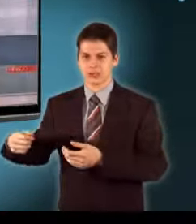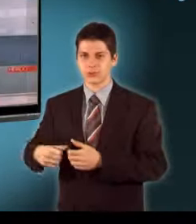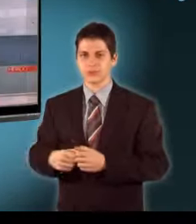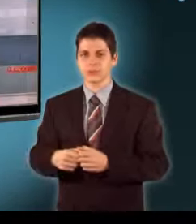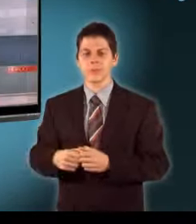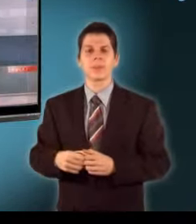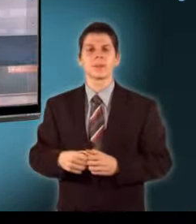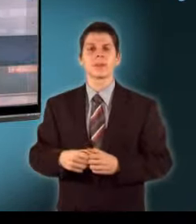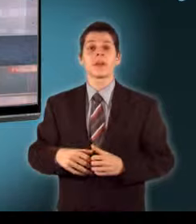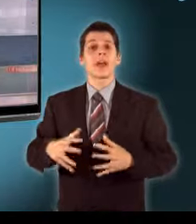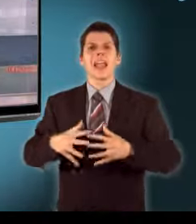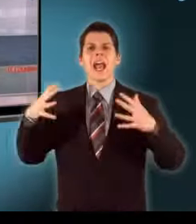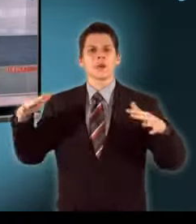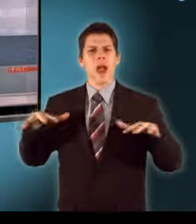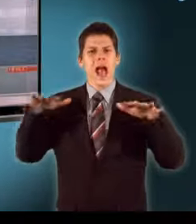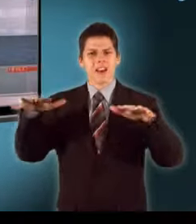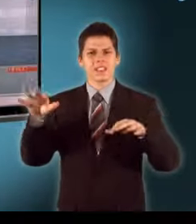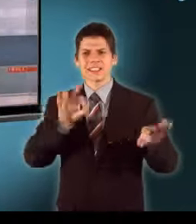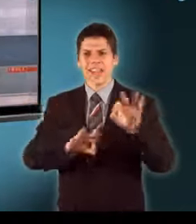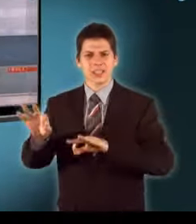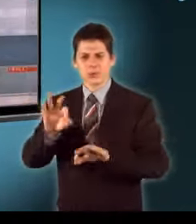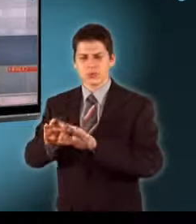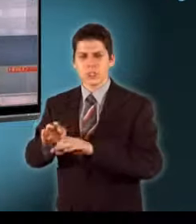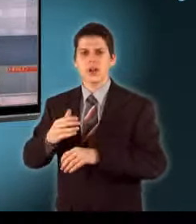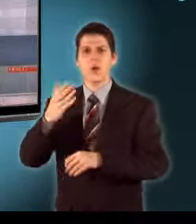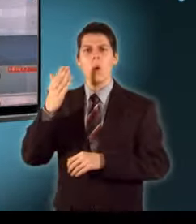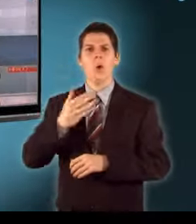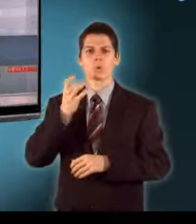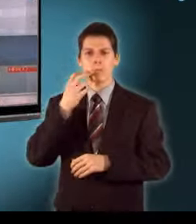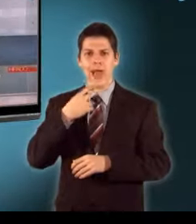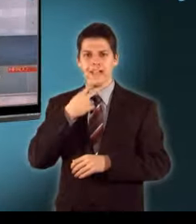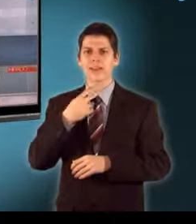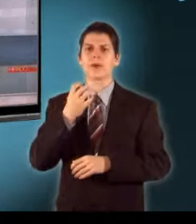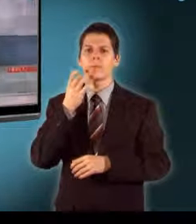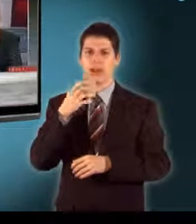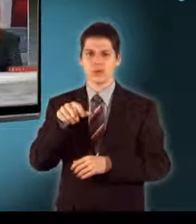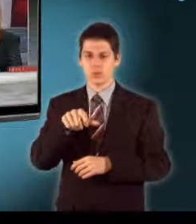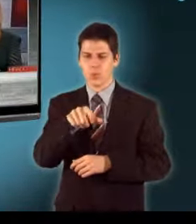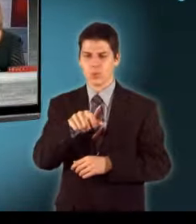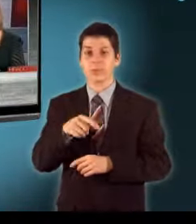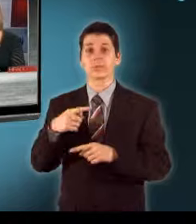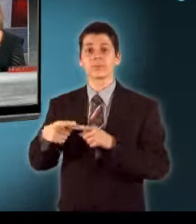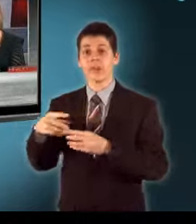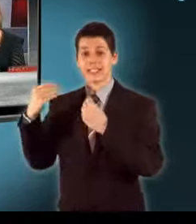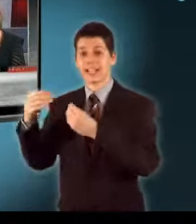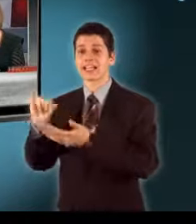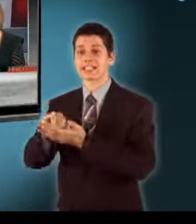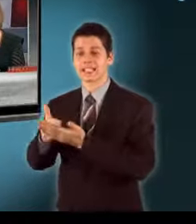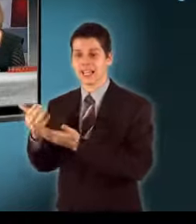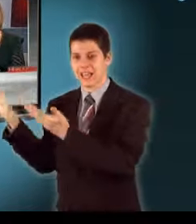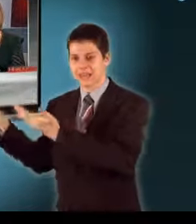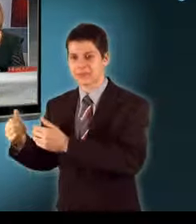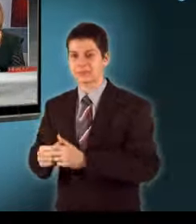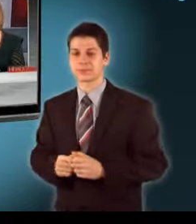Harmadfokú, vagyis a legnagyobb árvízvédelmi készültséget rendelték el a Hortobágy Berettyón A részleteket Fülöp László mondja